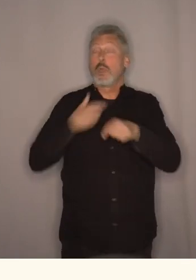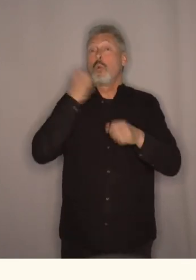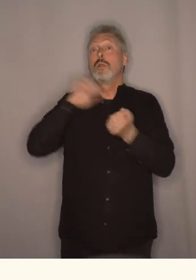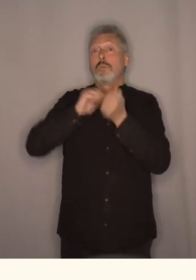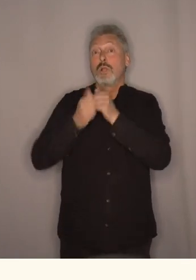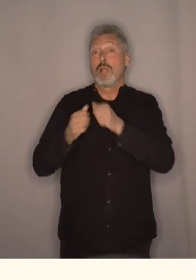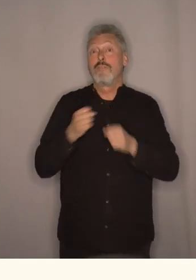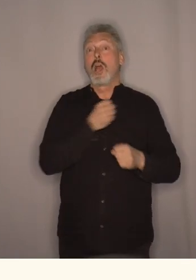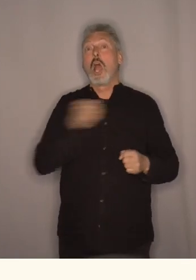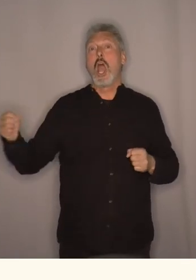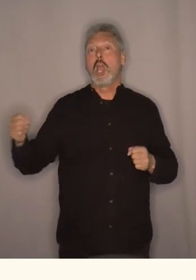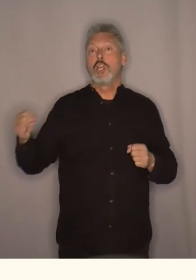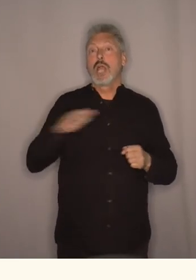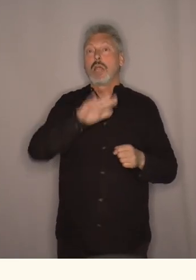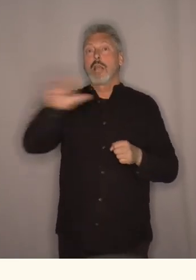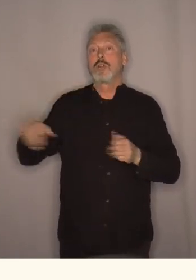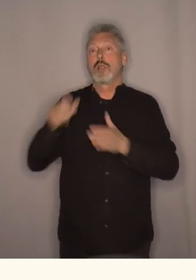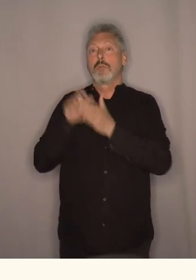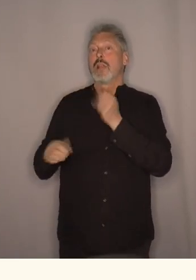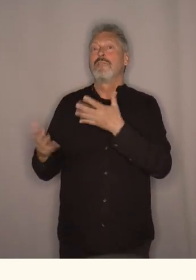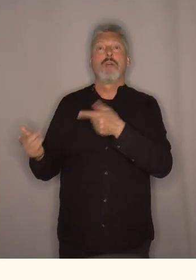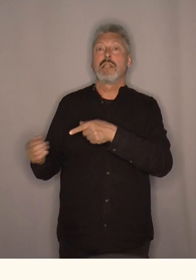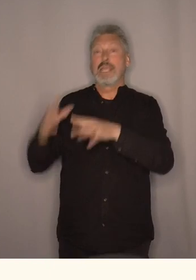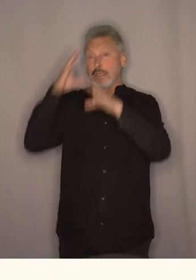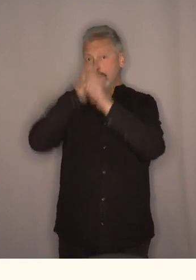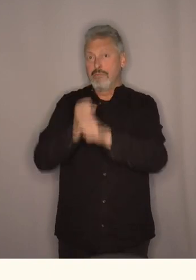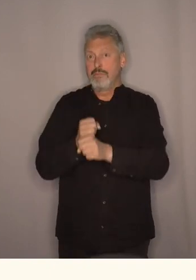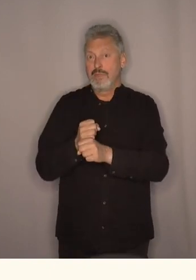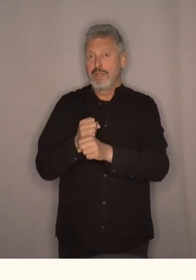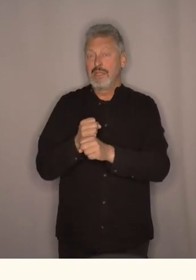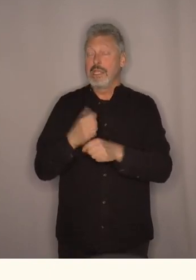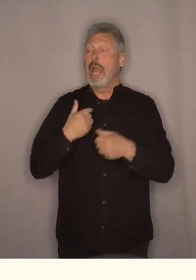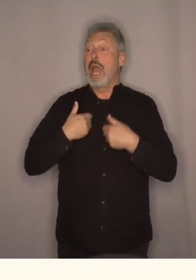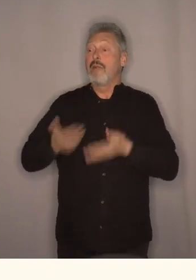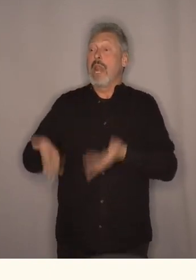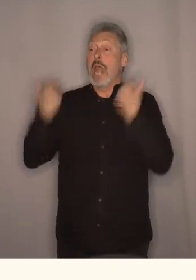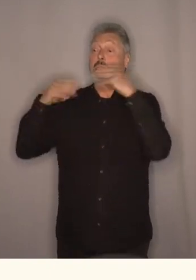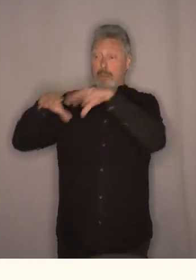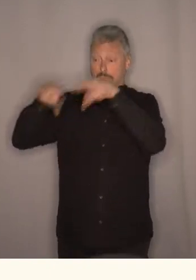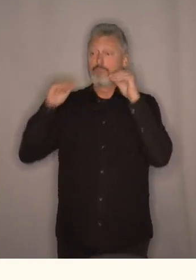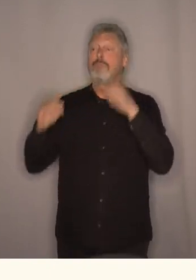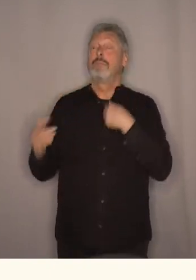nasjonalistiske partiet hva de var opptatt av. Det var mye mer forståelig for meg.